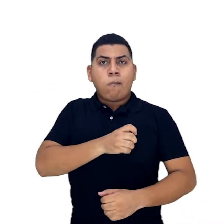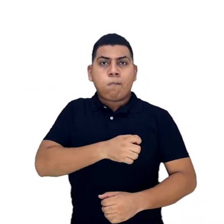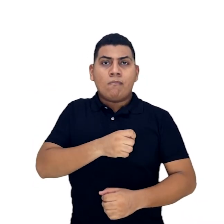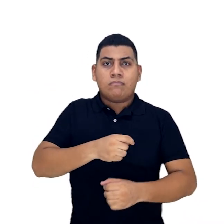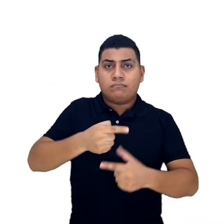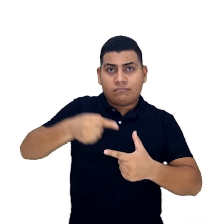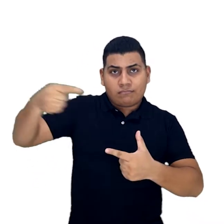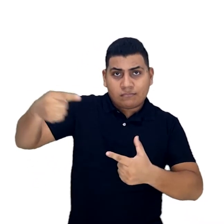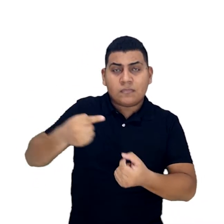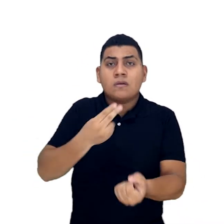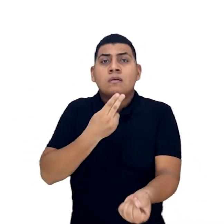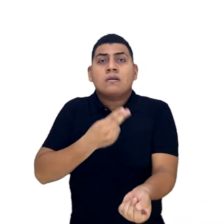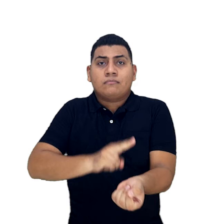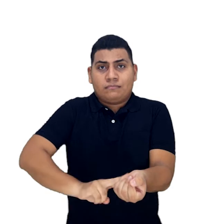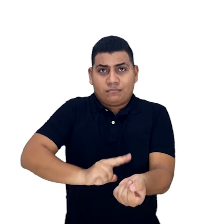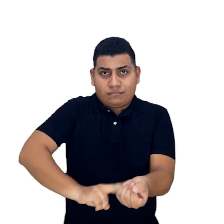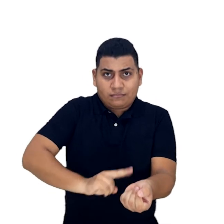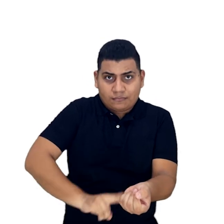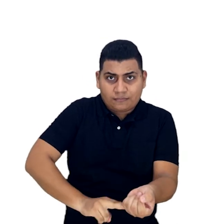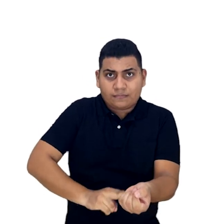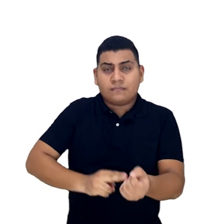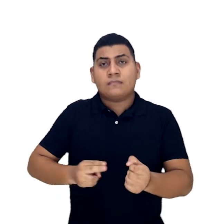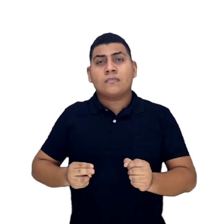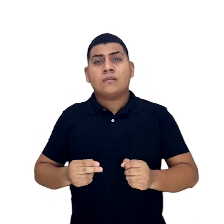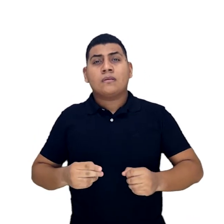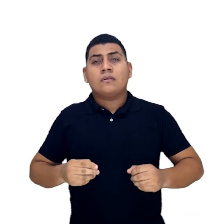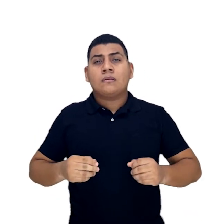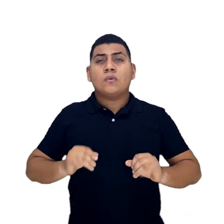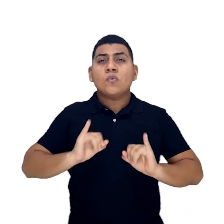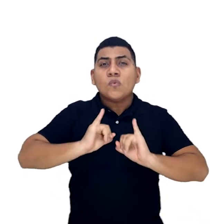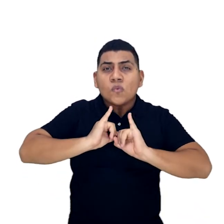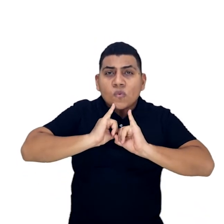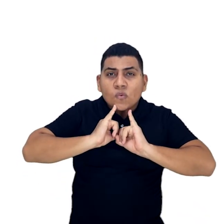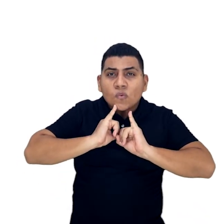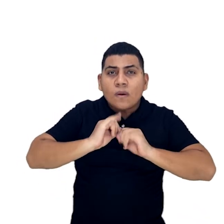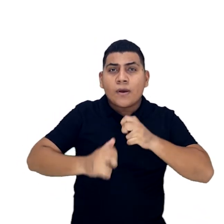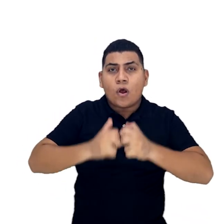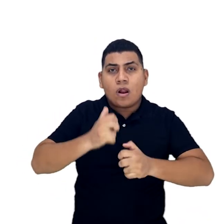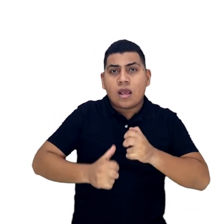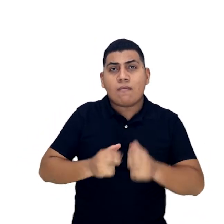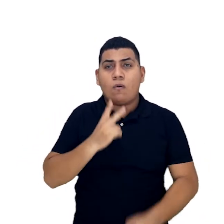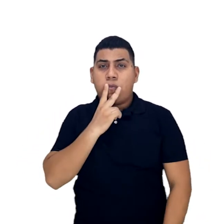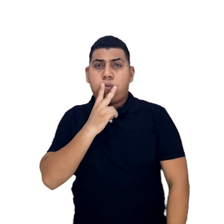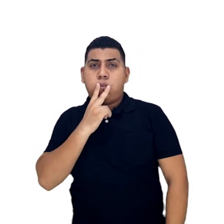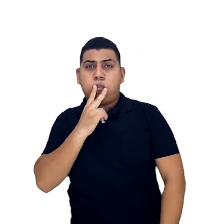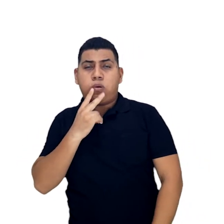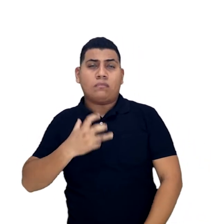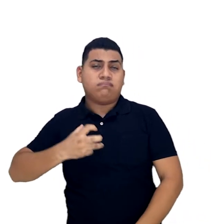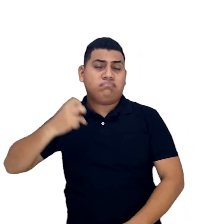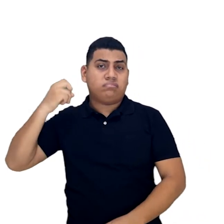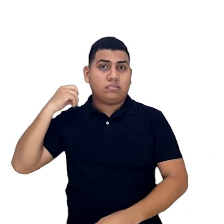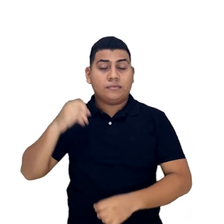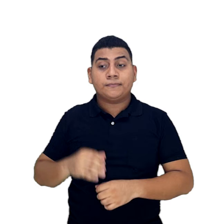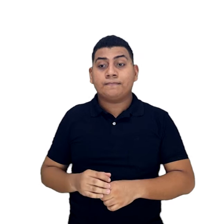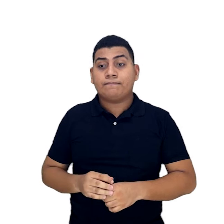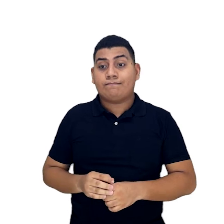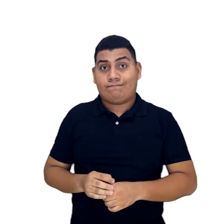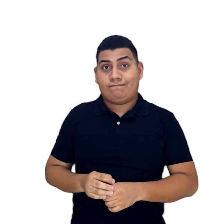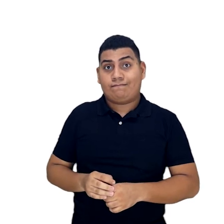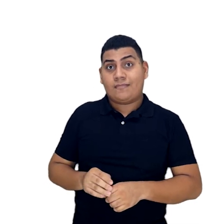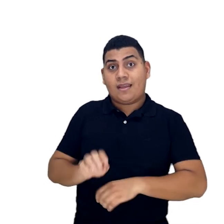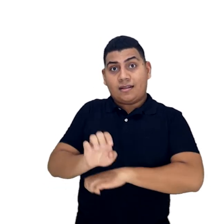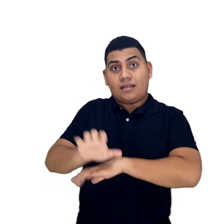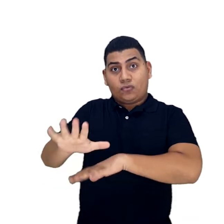antecedentes de hipertensión arterial, diabetes, insuficiencia renal y tabaquismo. Las entidades sanitarias